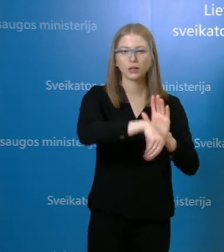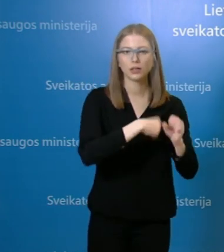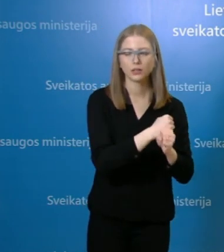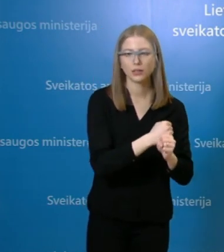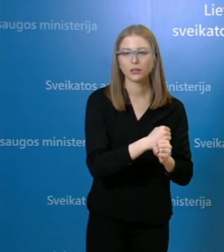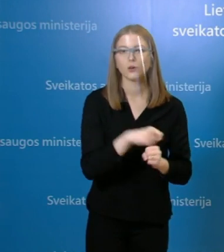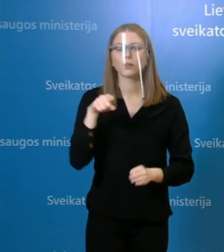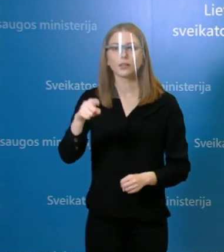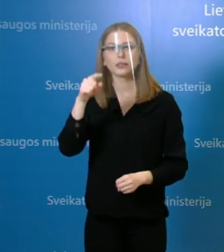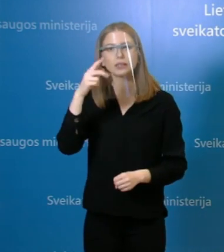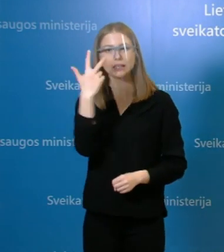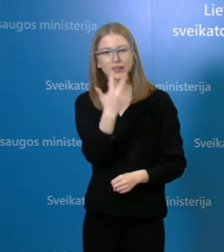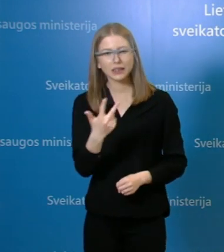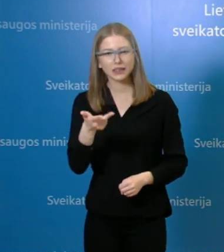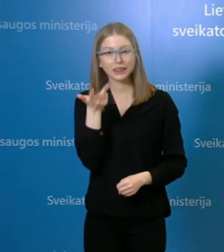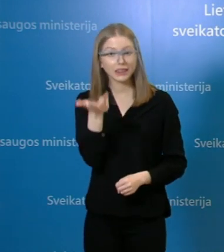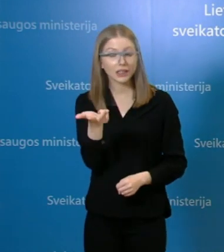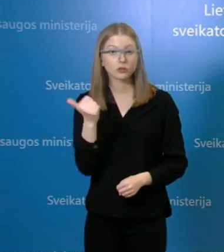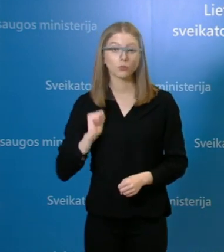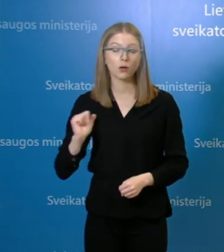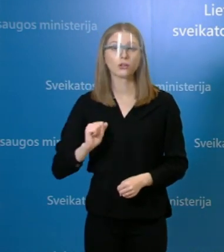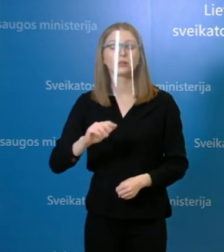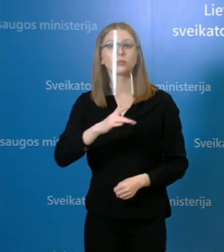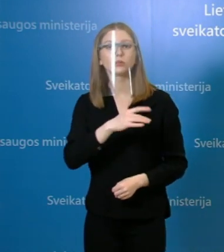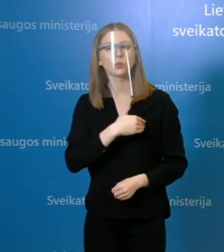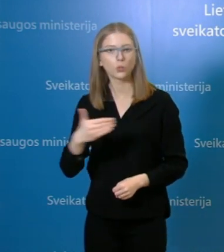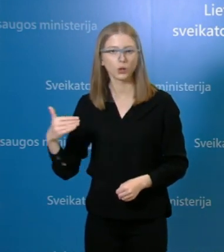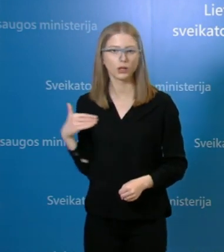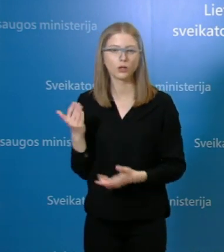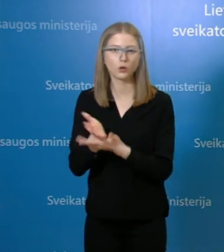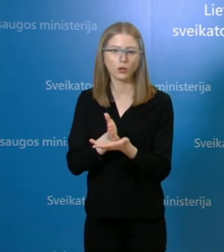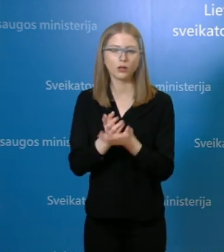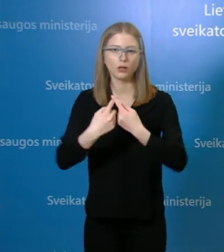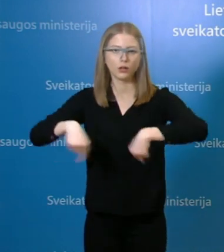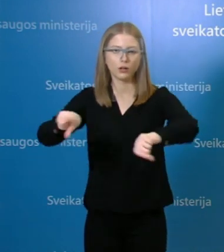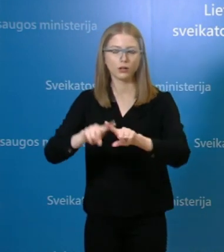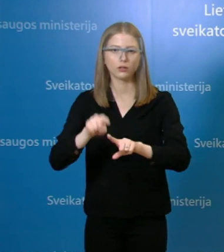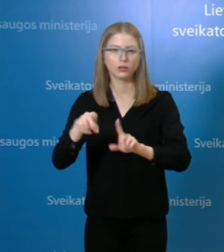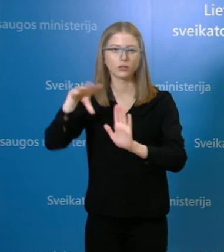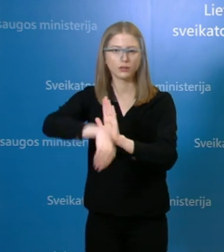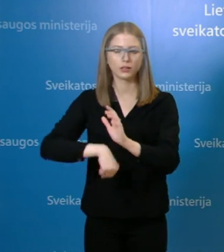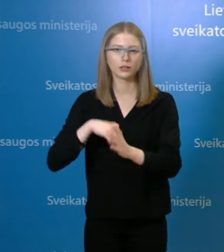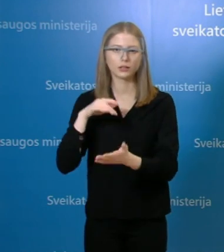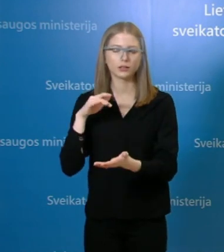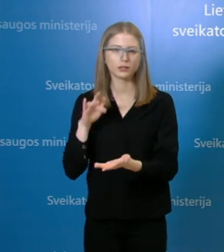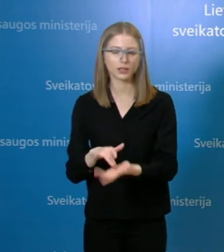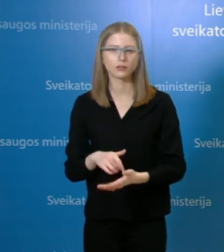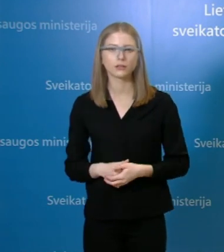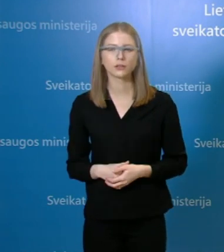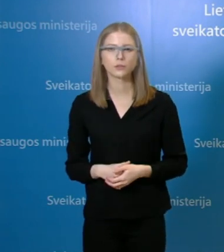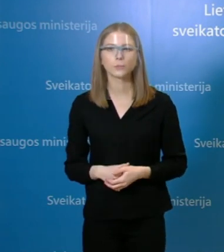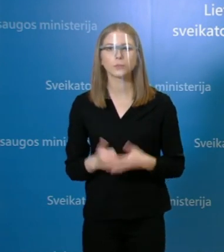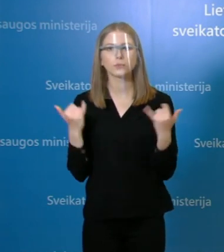chirurgės skyrius darbuotojai. Taip pat su šiais atvejais siejami dviejų pacientų susirgymai COVID-19 ligą. Vykdoma